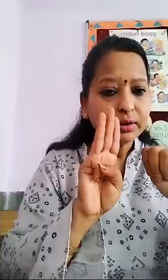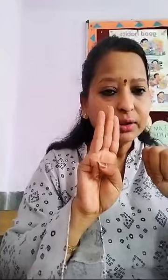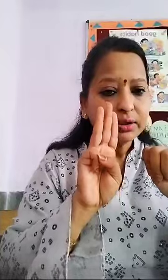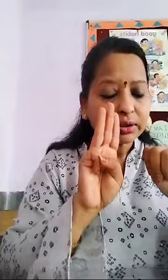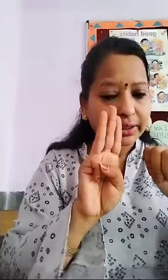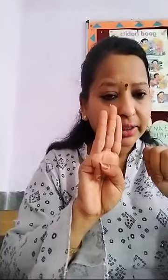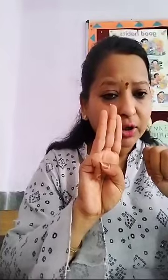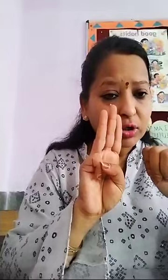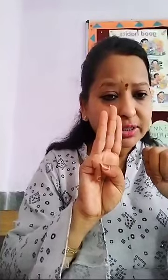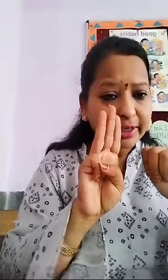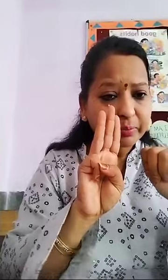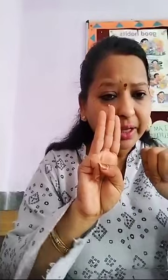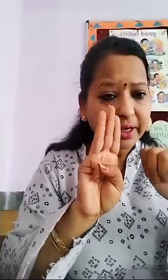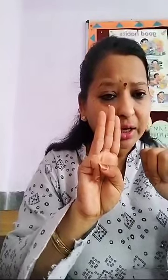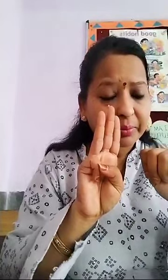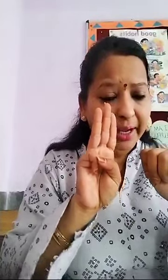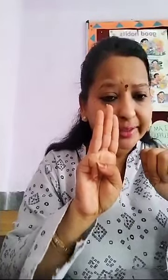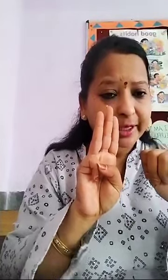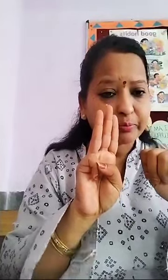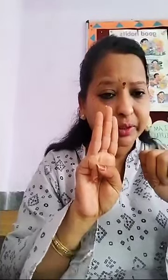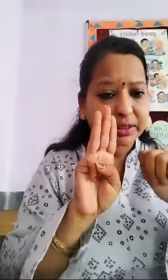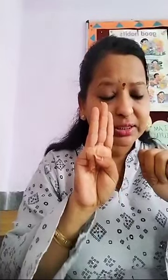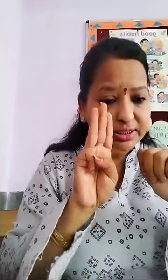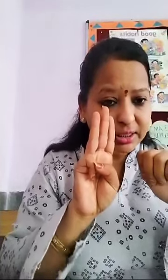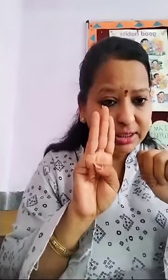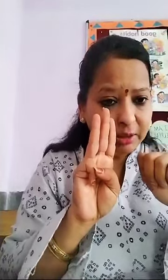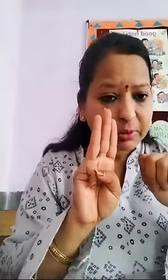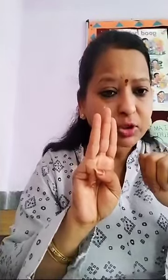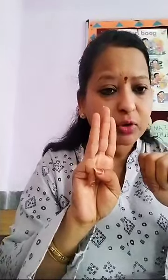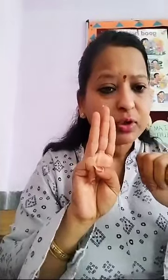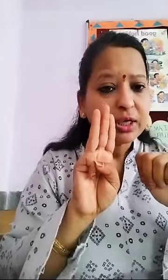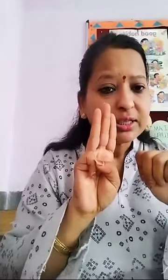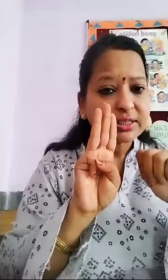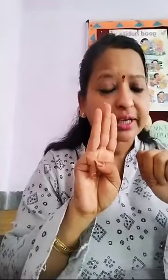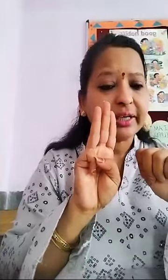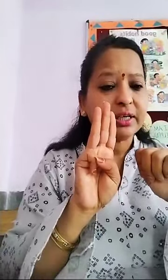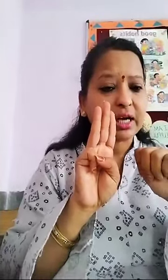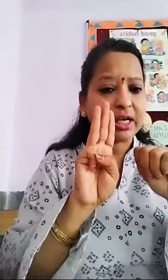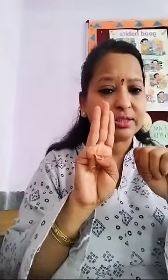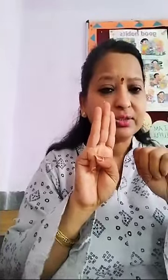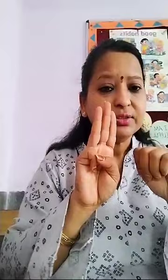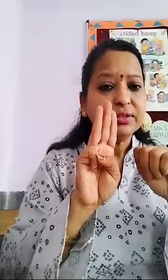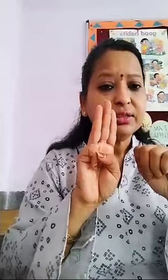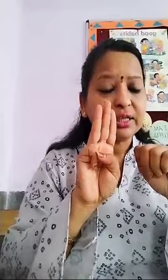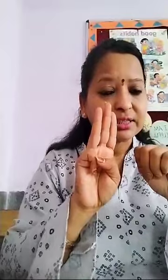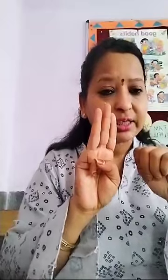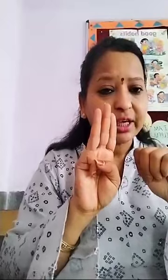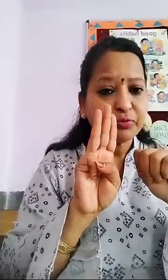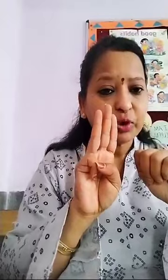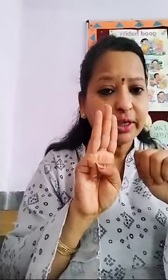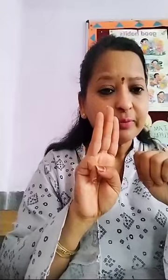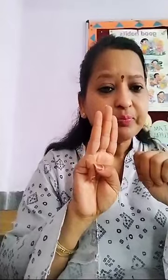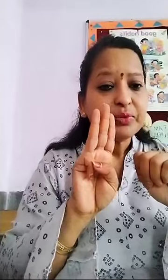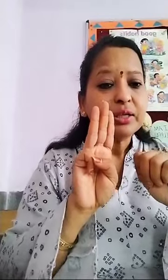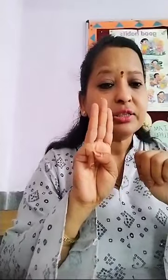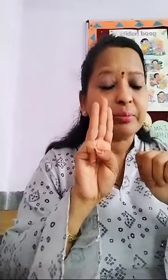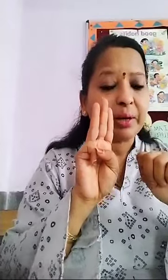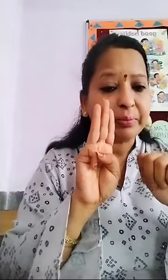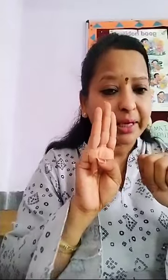कौंसे hand पर आएगा? Right hand पर This is the syllabus of second class Listen carefully जब ma'am 10s का नमबर